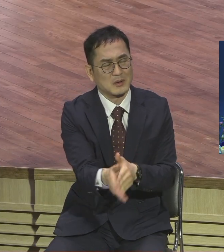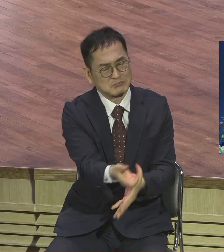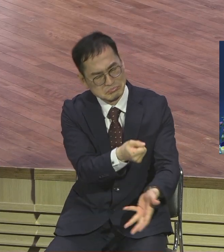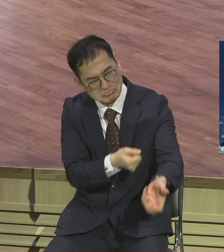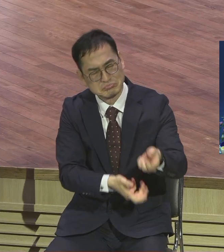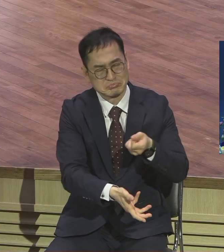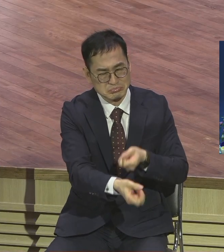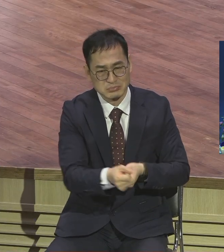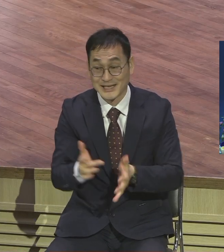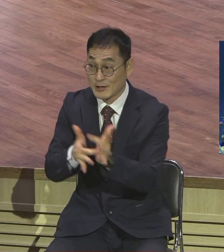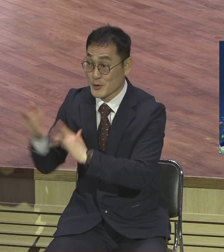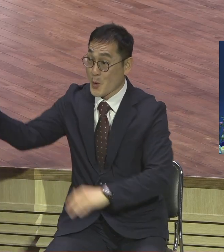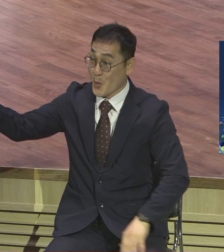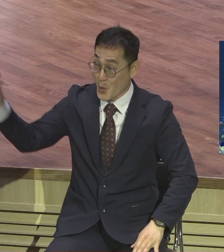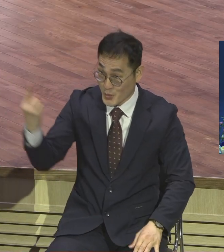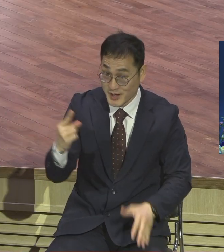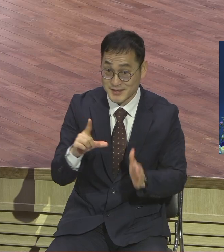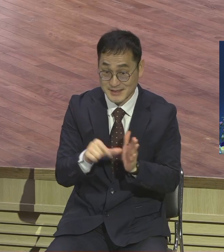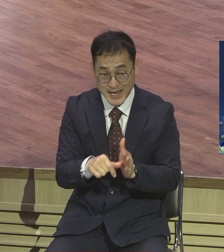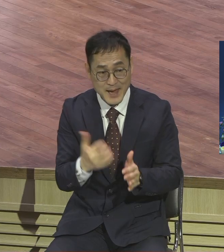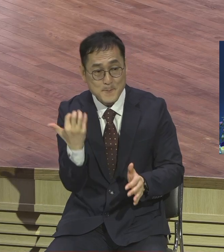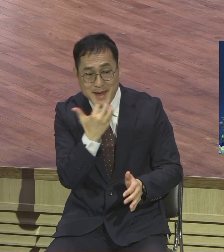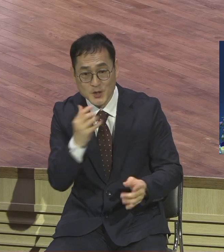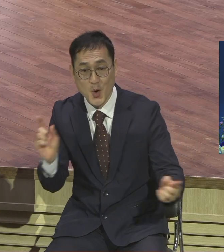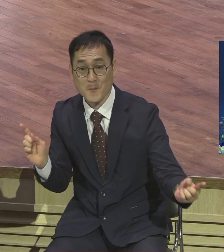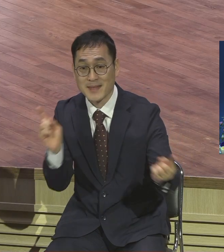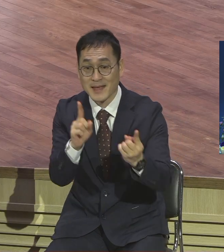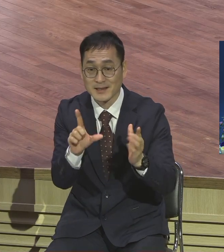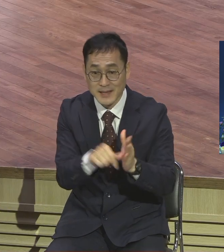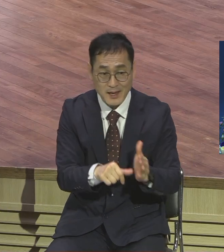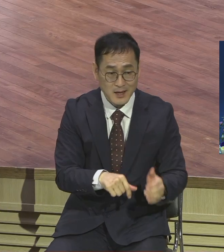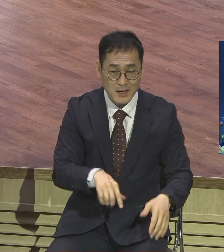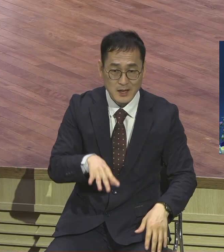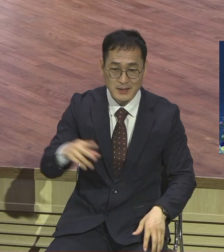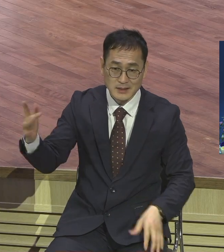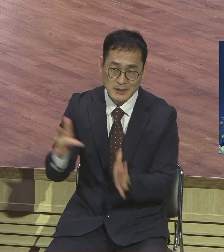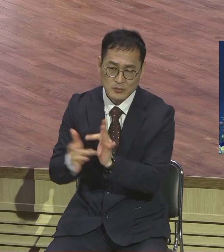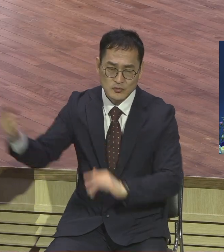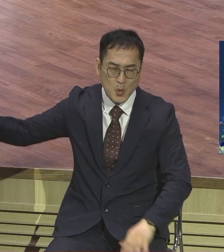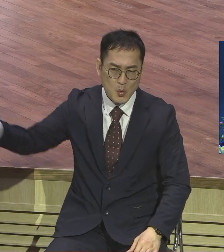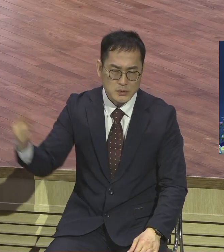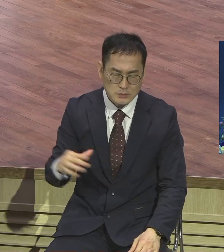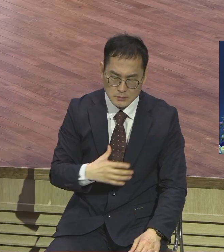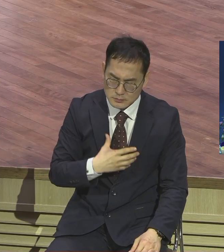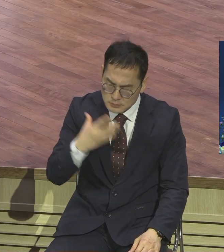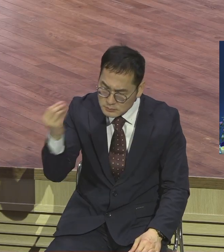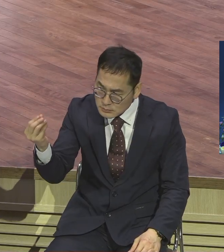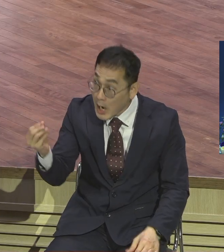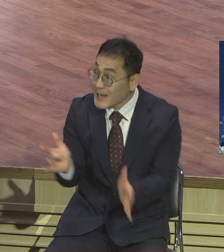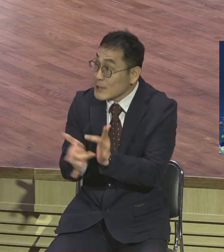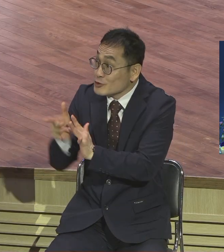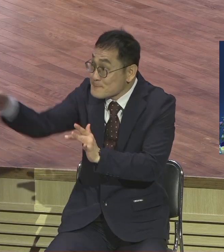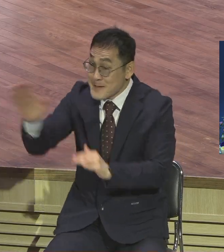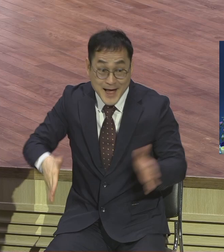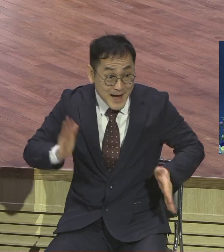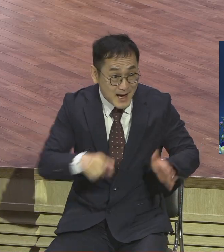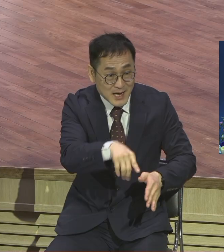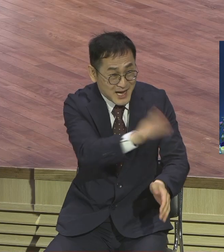데려오잖아요 올 때 제일 먼저 본 게 요한이 딱 보고 예수님이다 라고 베드로에게 보고하잖아요 예수님 지금 오고